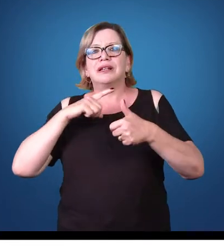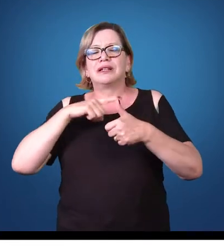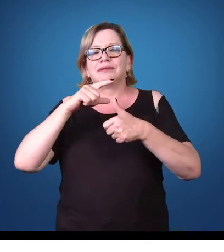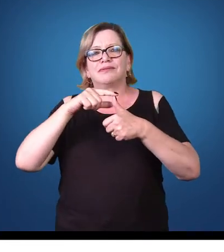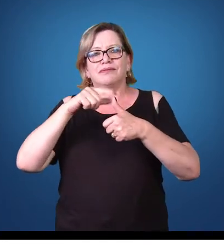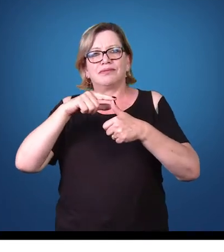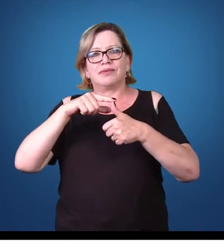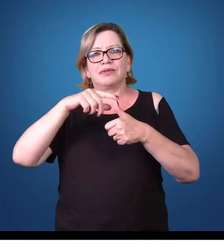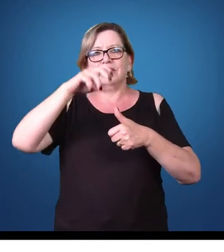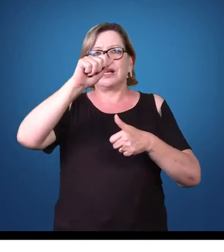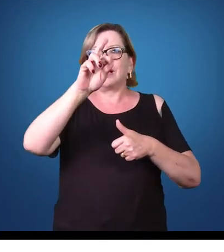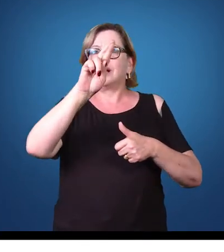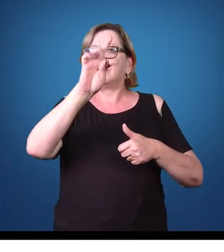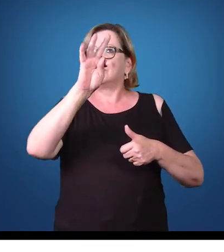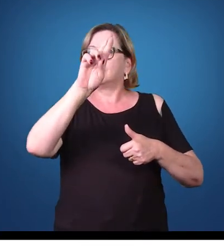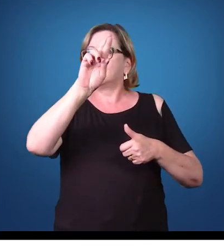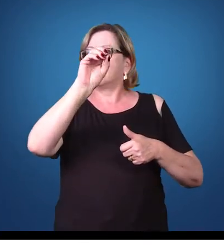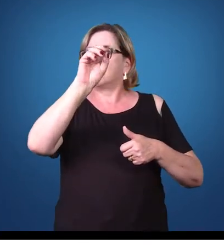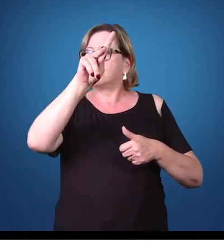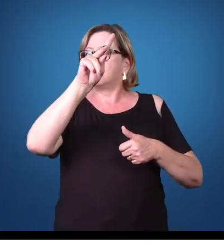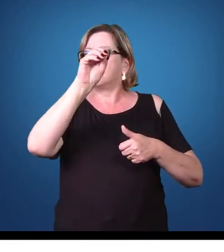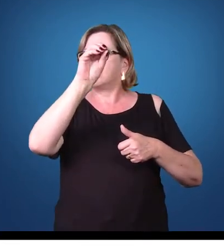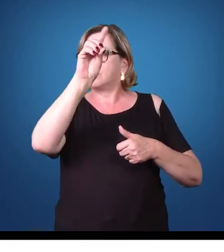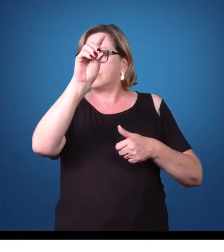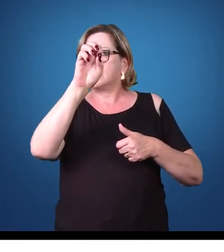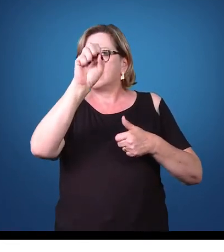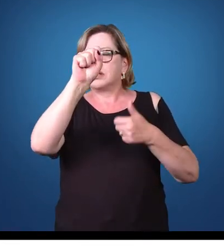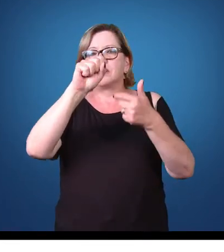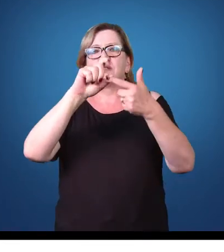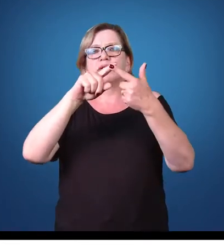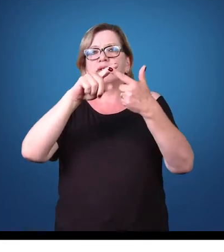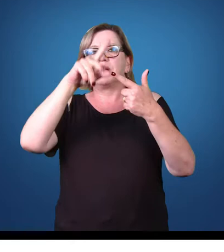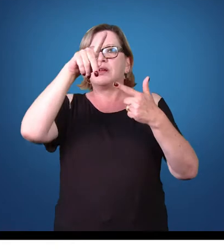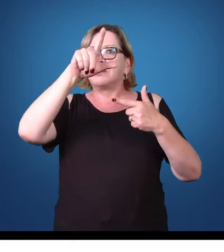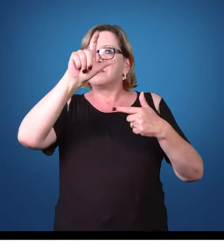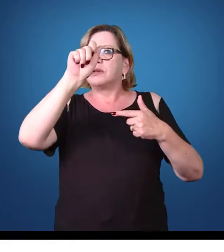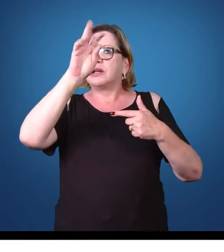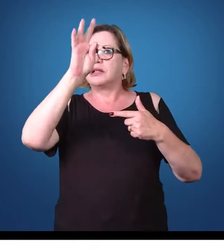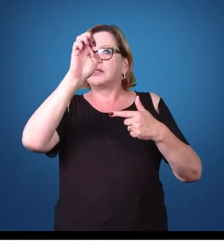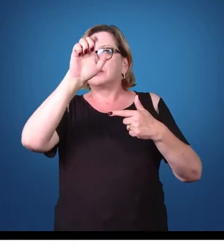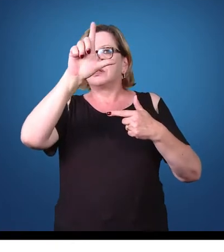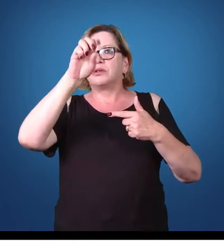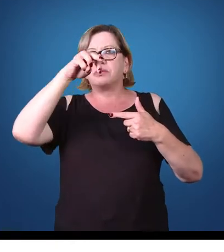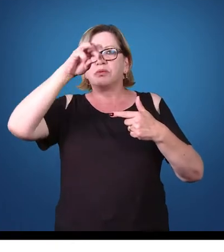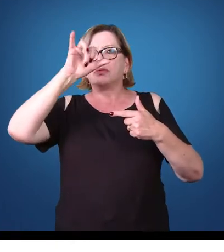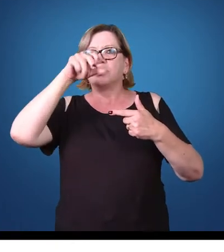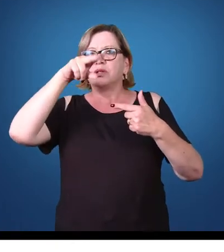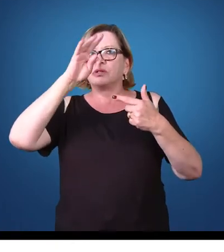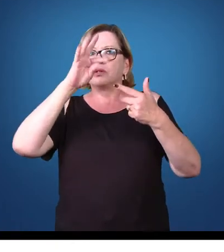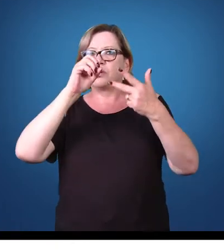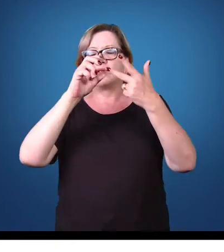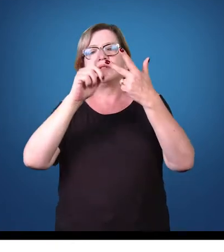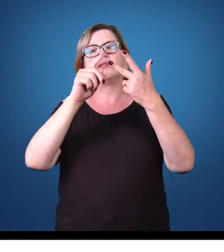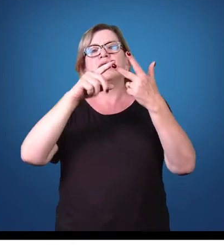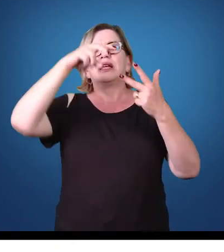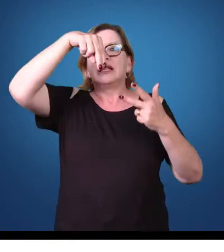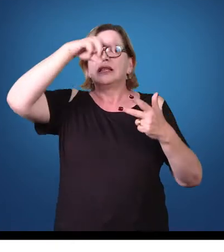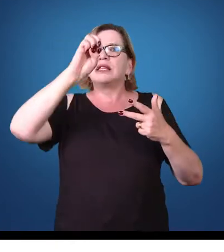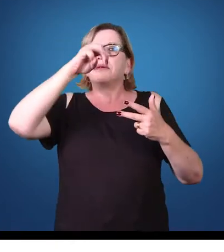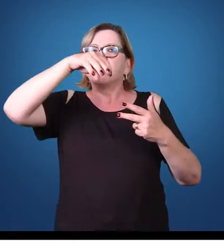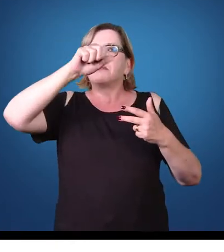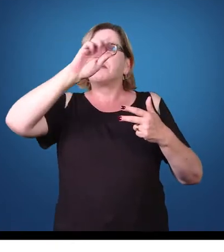os artrópodos, temos os plateumintos, os nemateumintos e os protozoários.